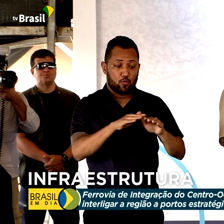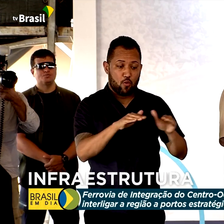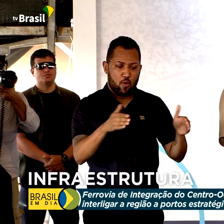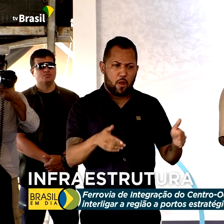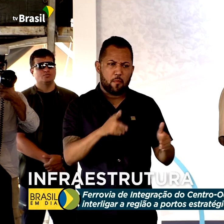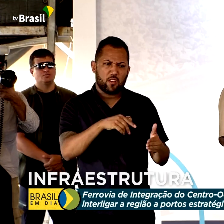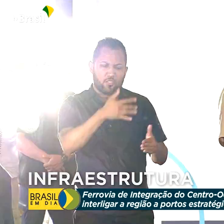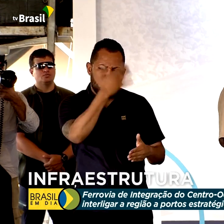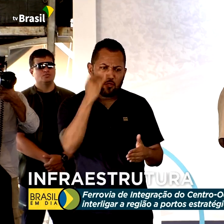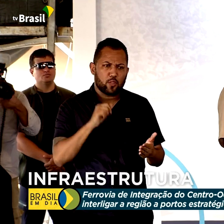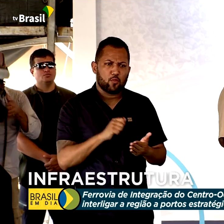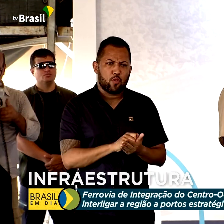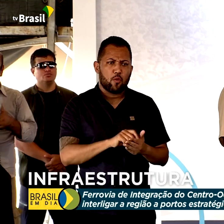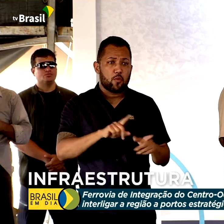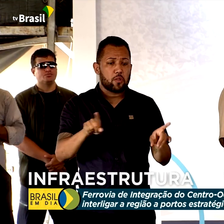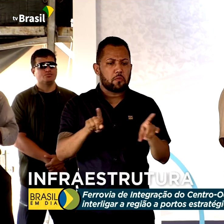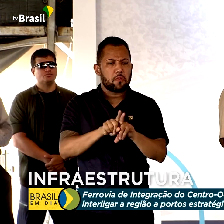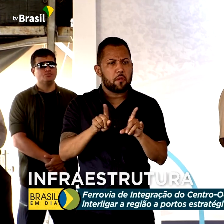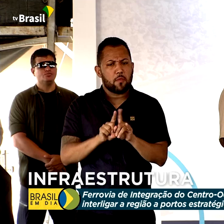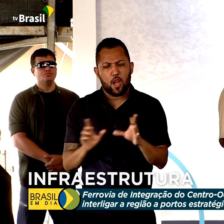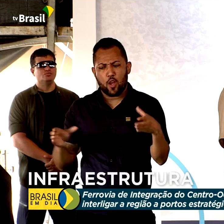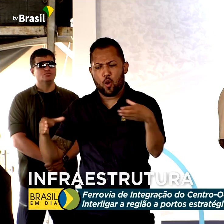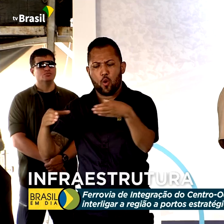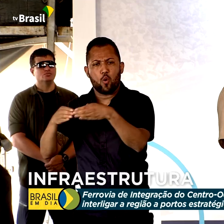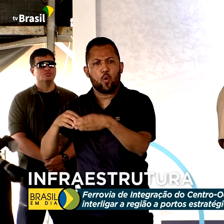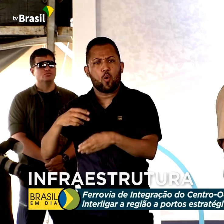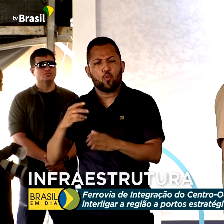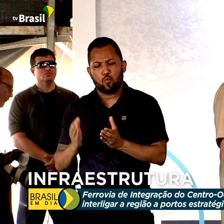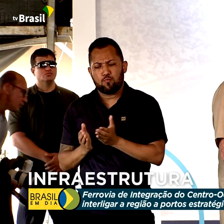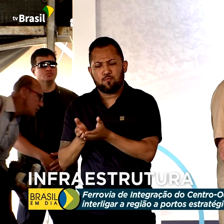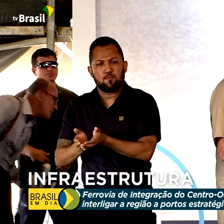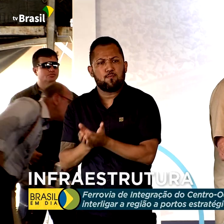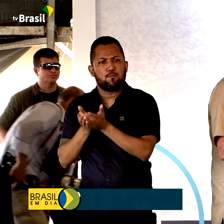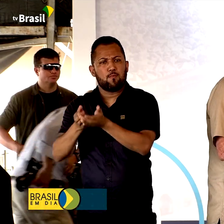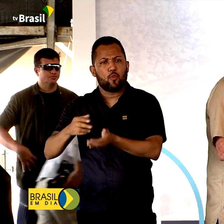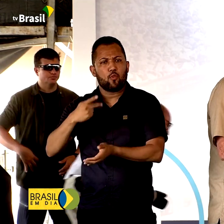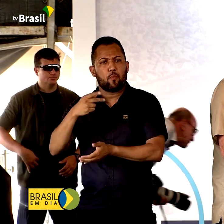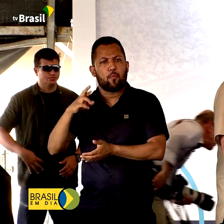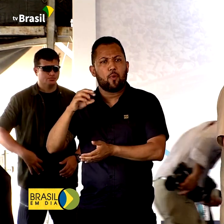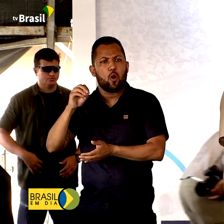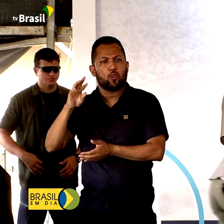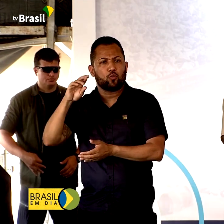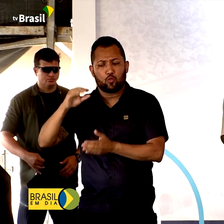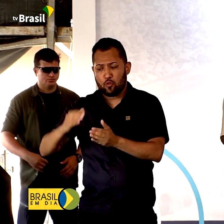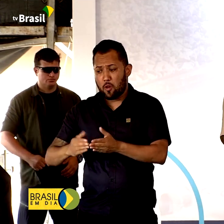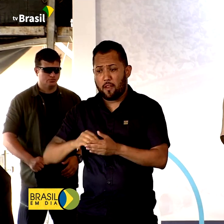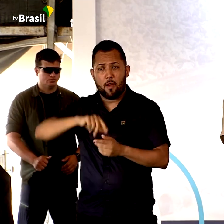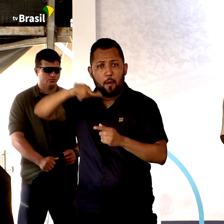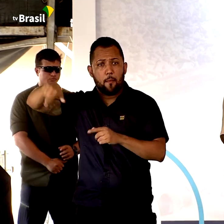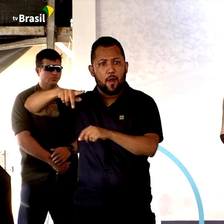consumidor, bem como nos portos prontos para exportar para fora do nosso Brasil. Obrigado. Obrigado.